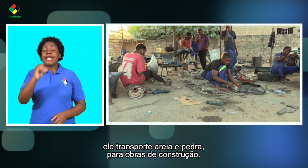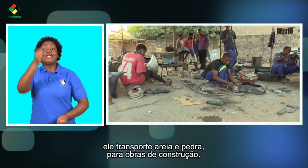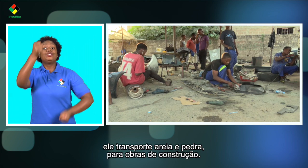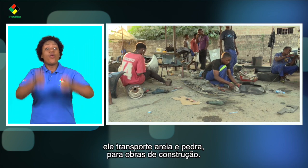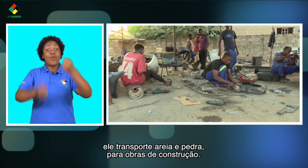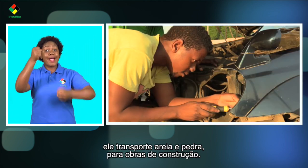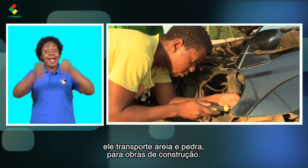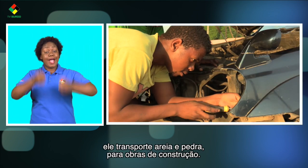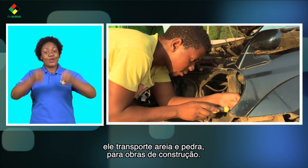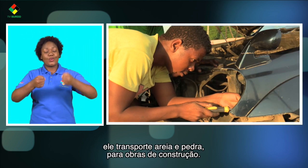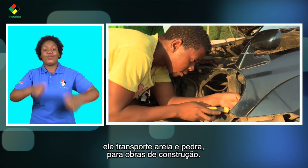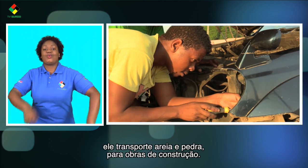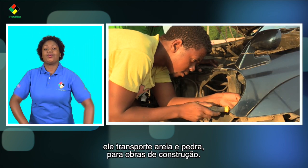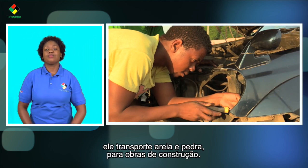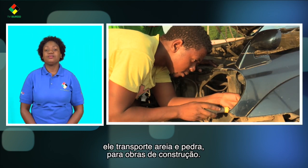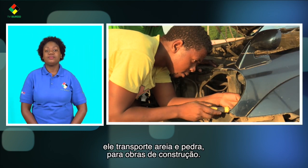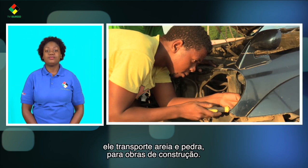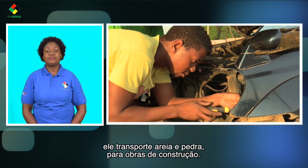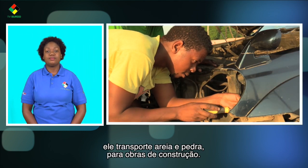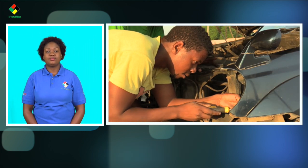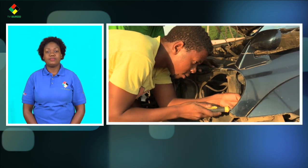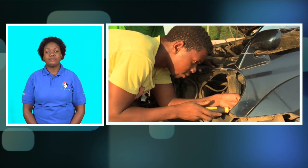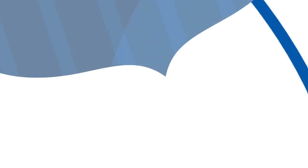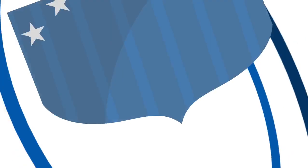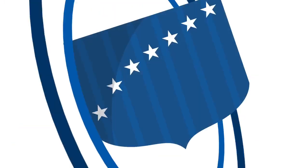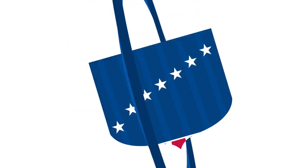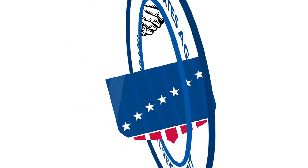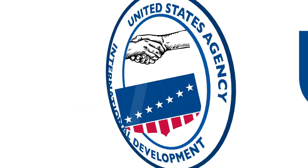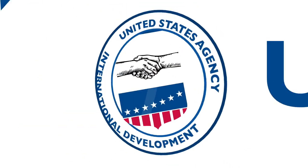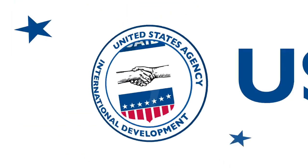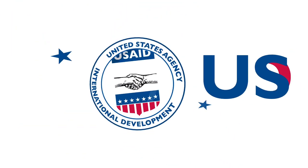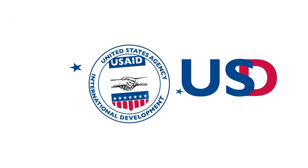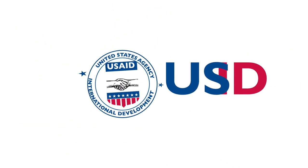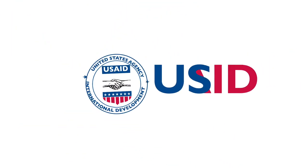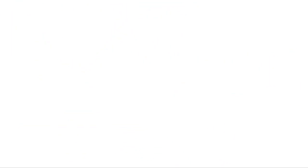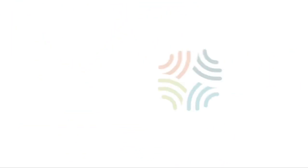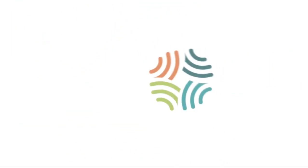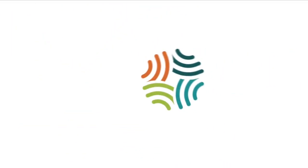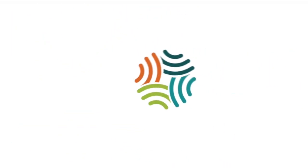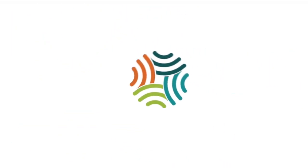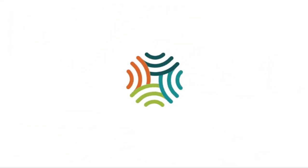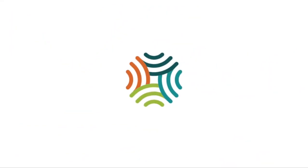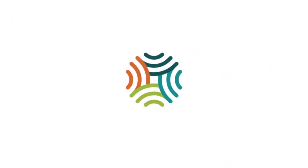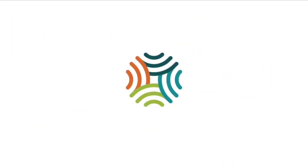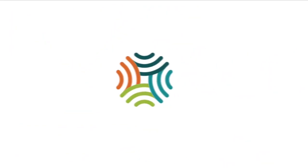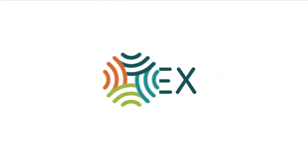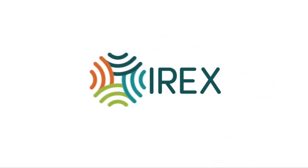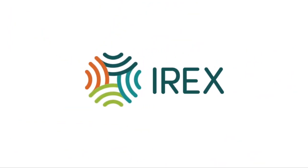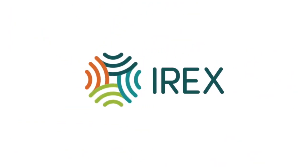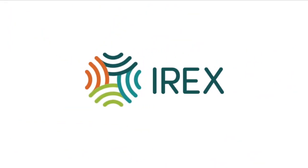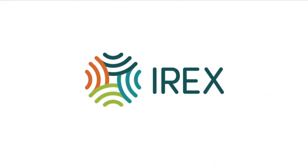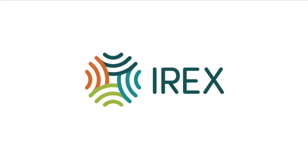pedra para obras de construção. A CIDADE BRASIL CIDADE